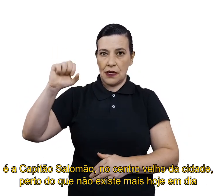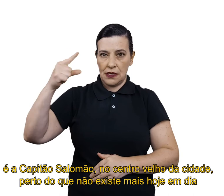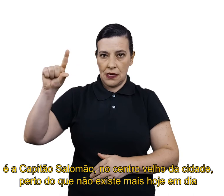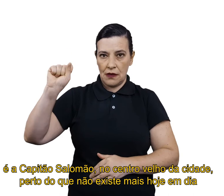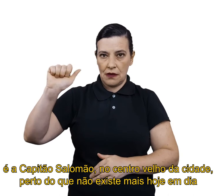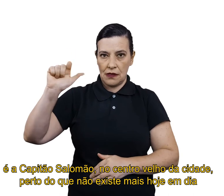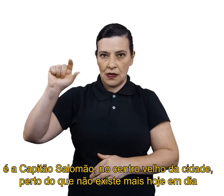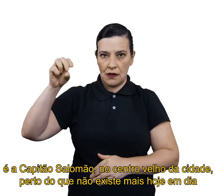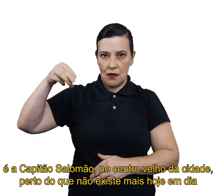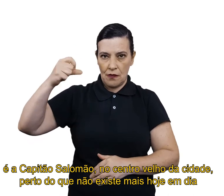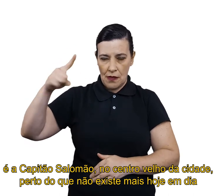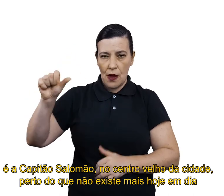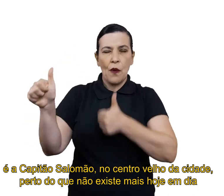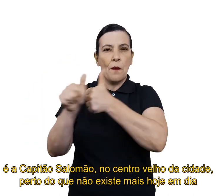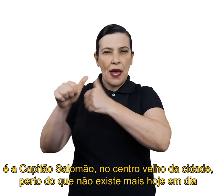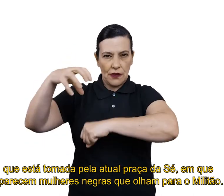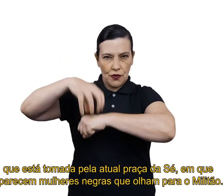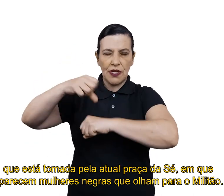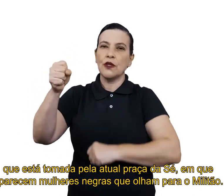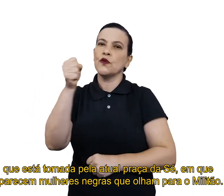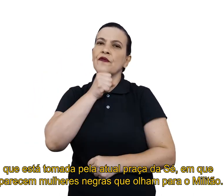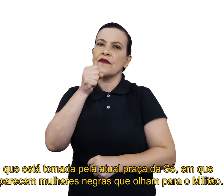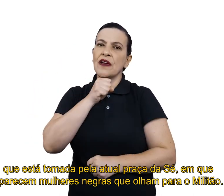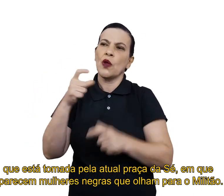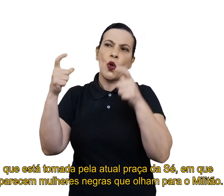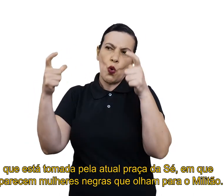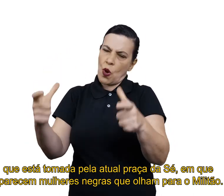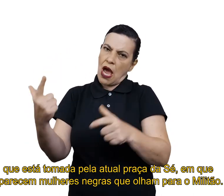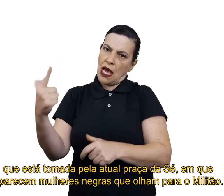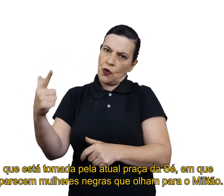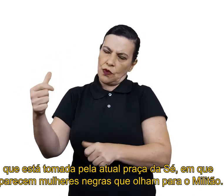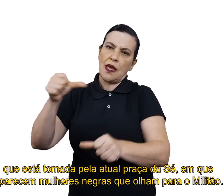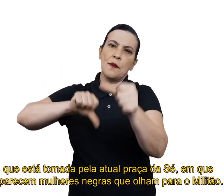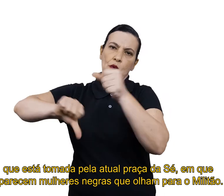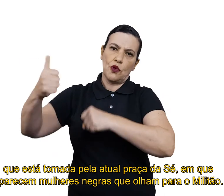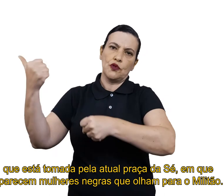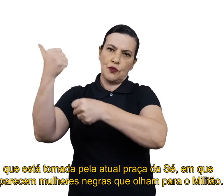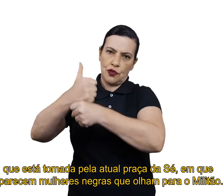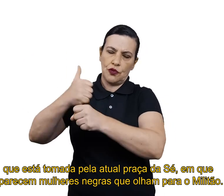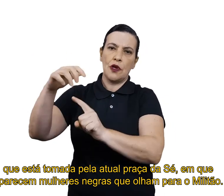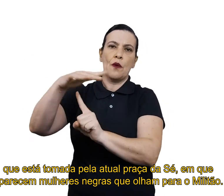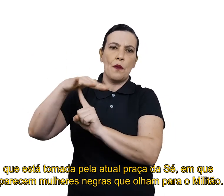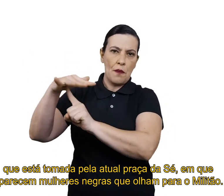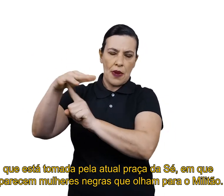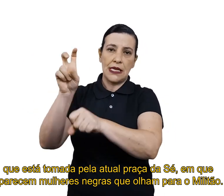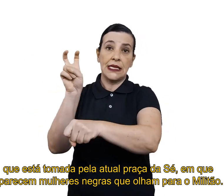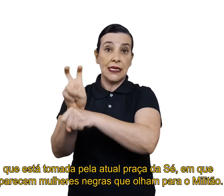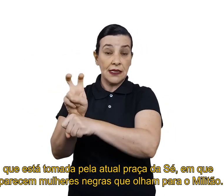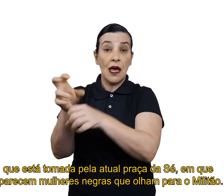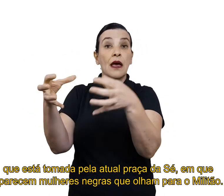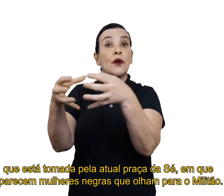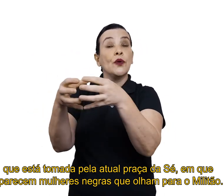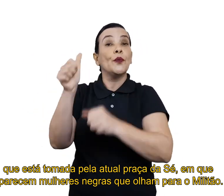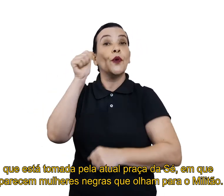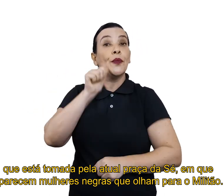que não existe mais hoje em dia, que está tomada pela atual Praça da Sé, em que aparecem mulheres negras,